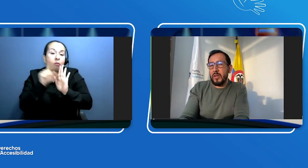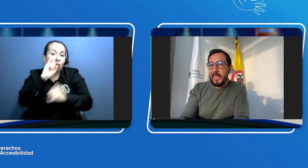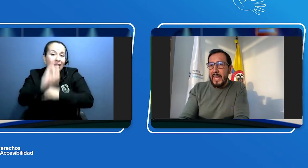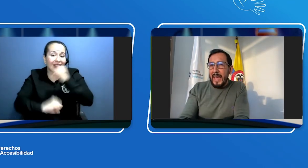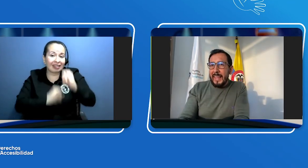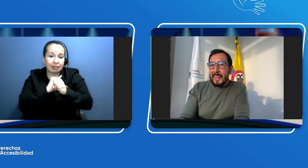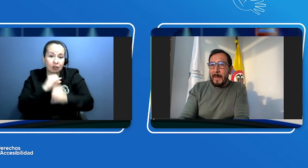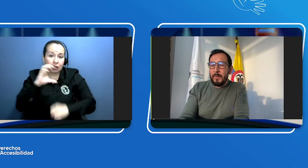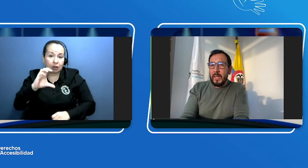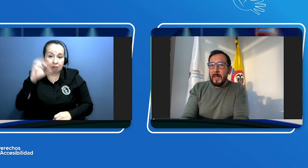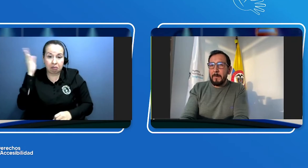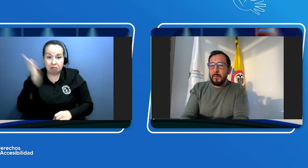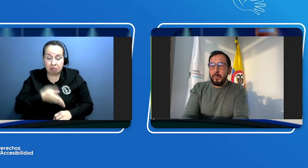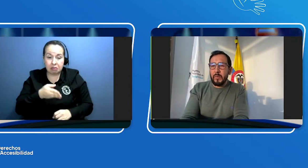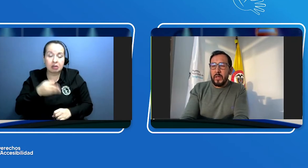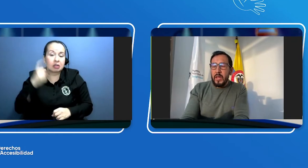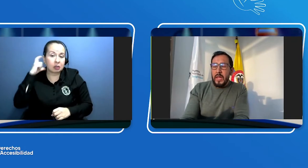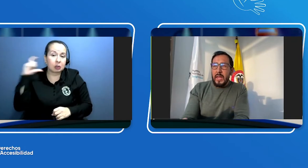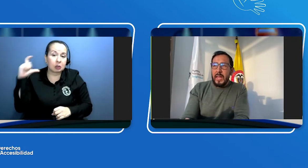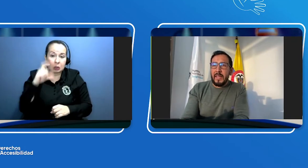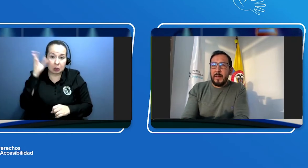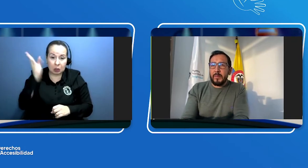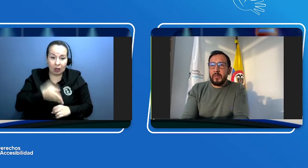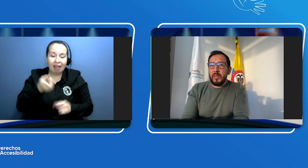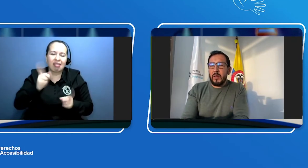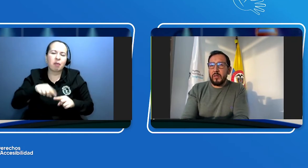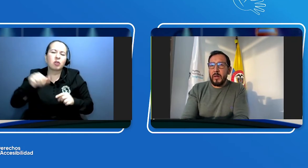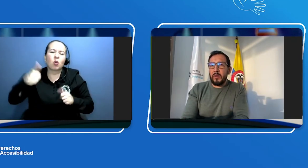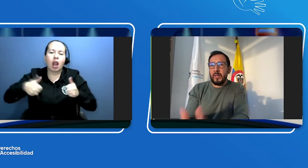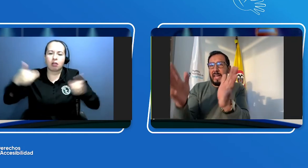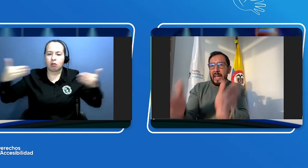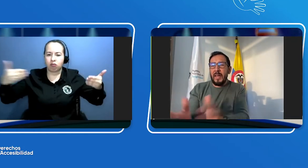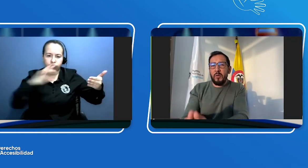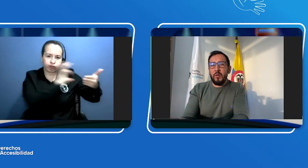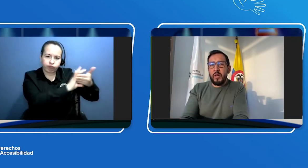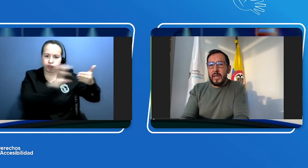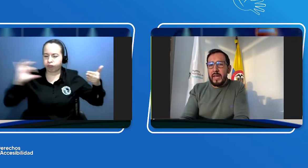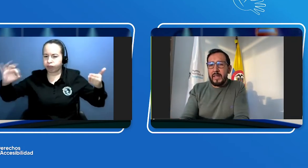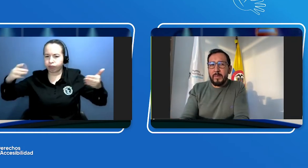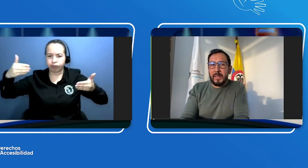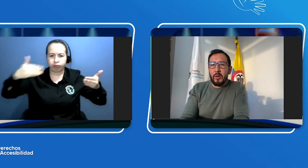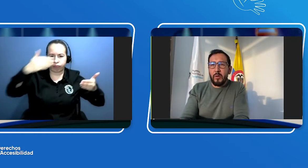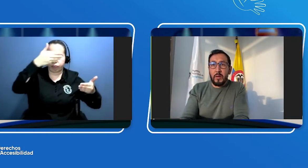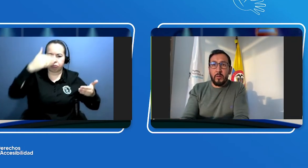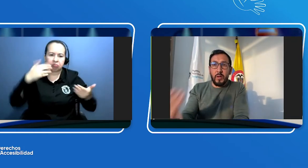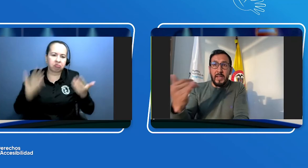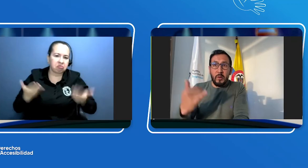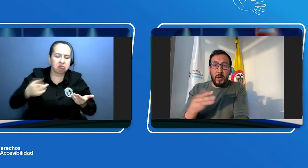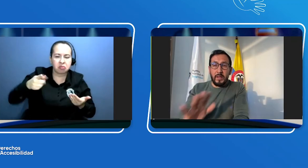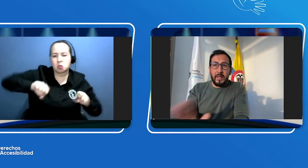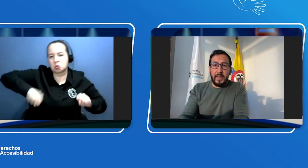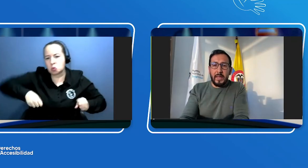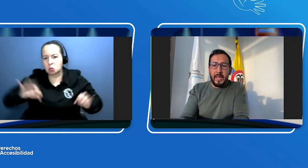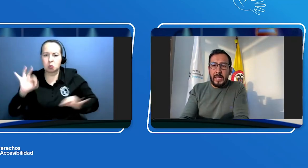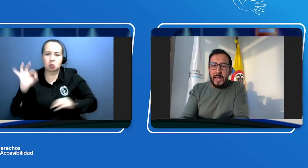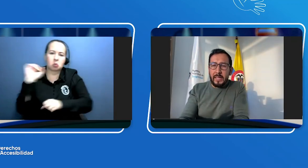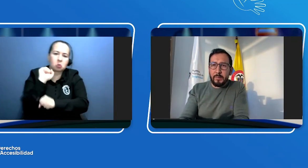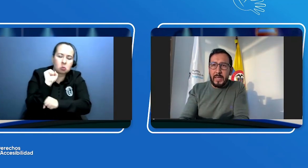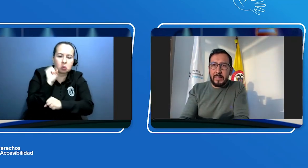de las adaptaciones de los espejos en cada uno en el respectivo vehículo en el cual el aspirante